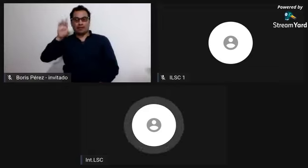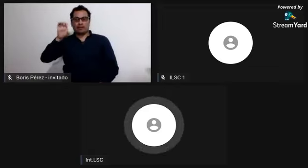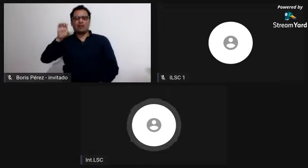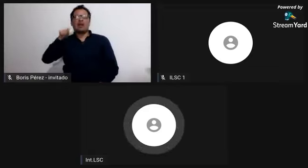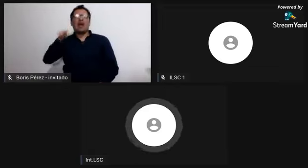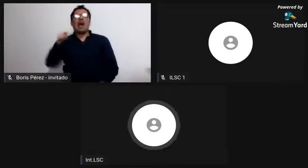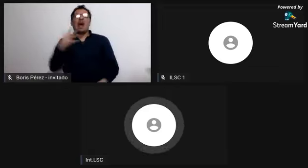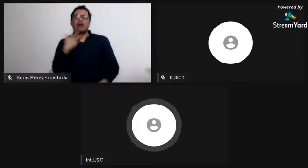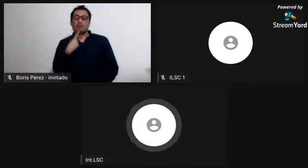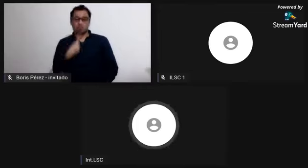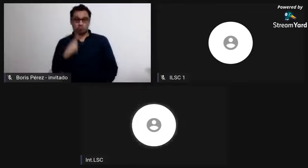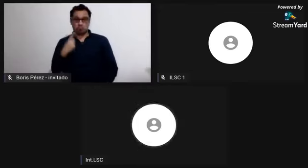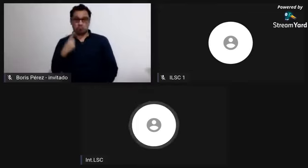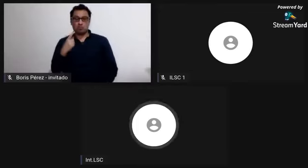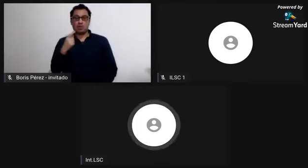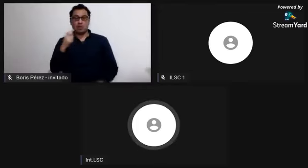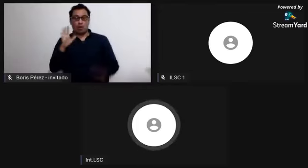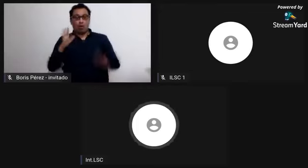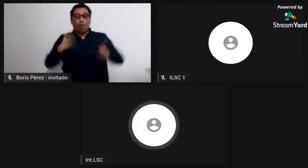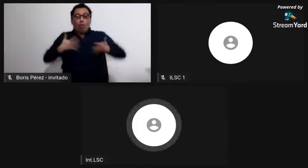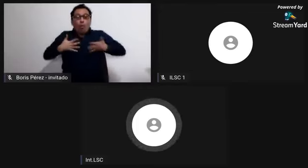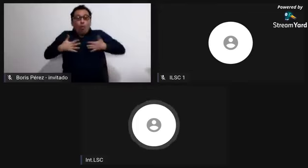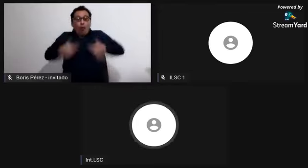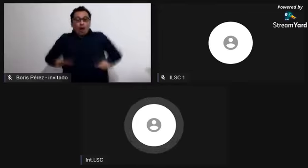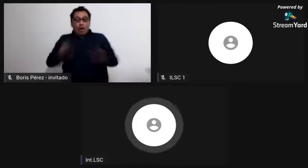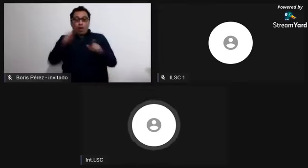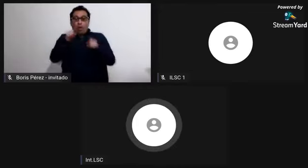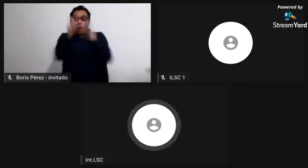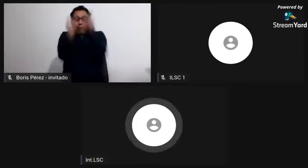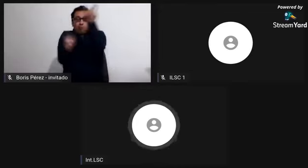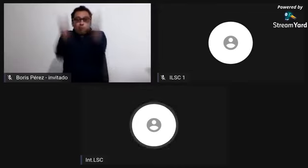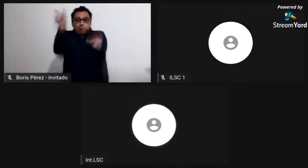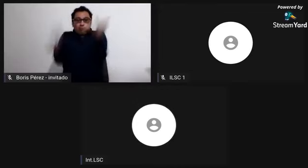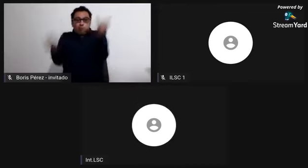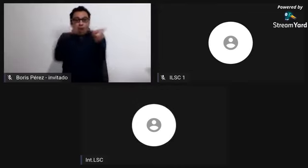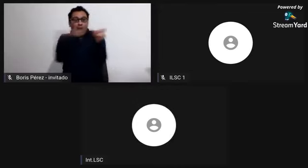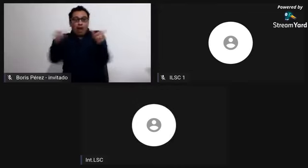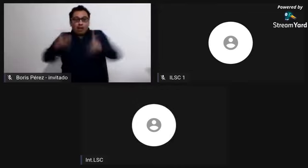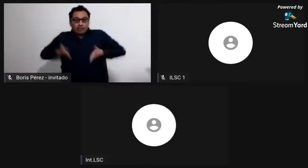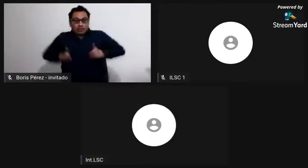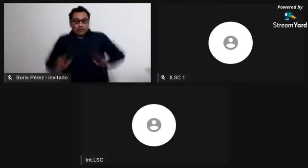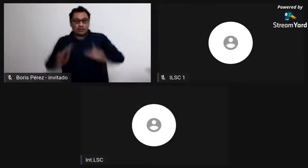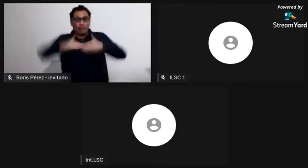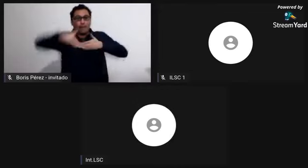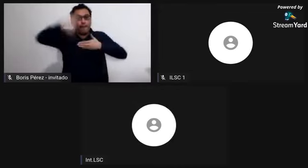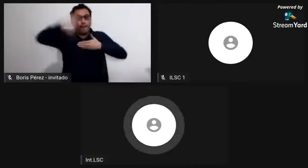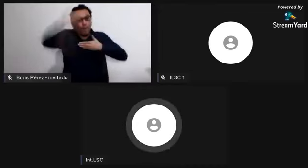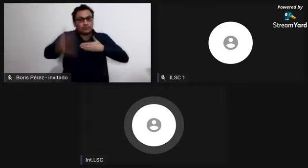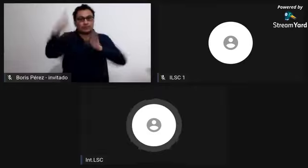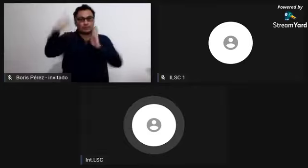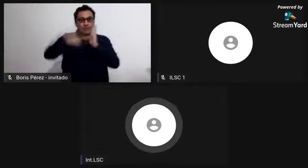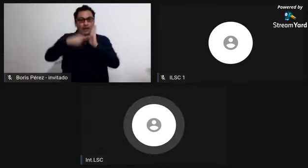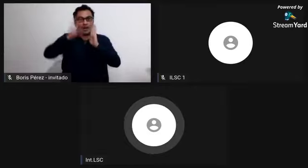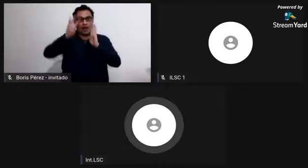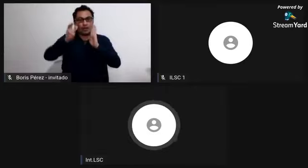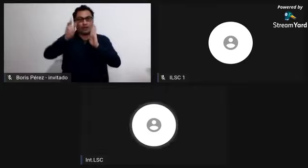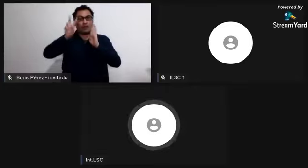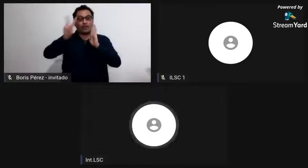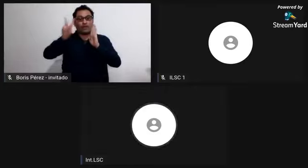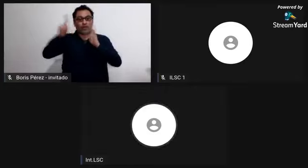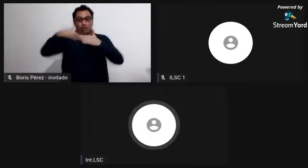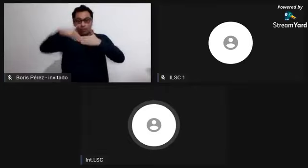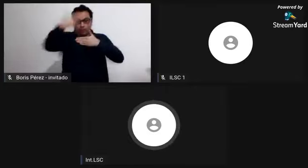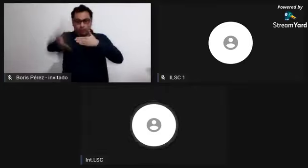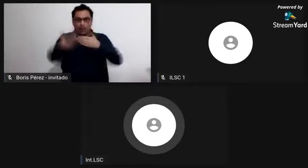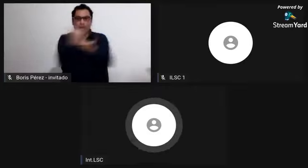Fue la ley de vientres, la conocida como ley de vientres libres. A esto se refería es